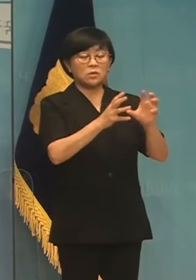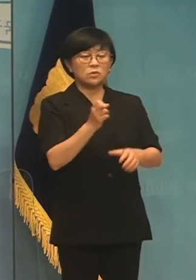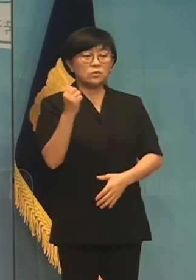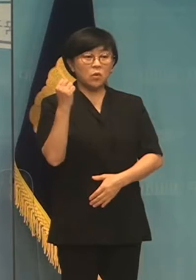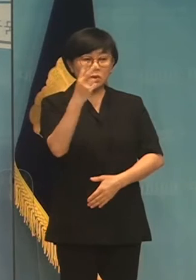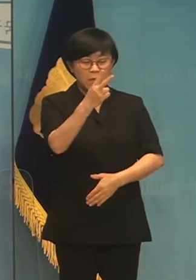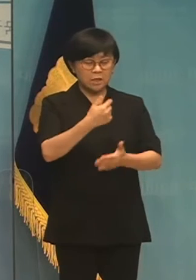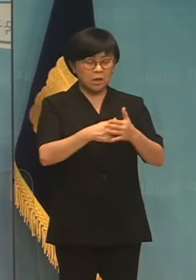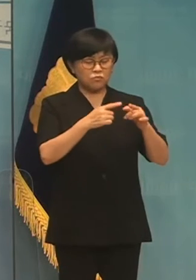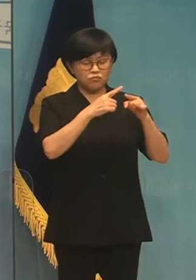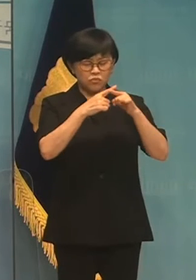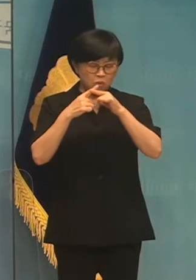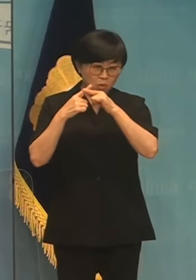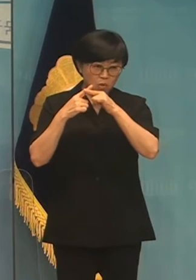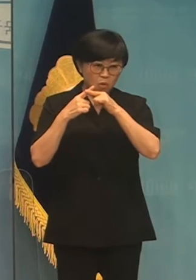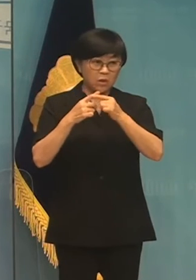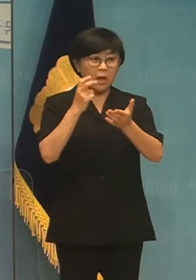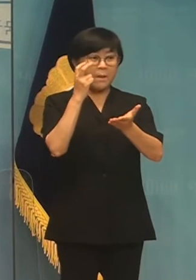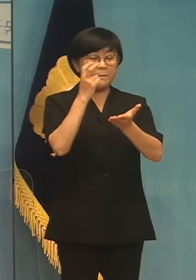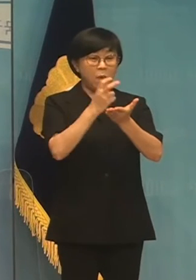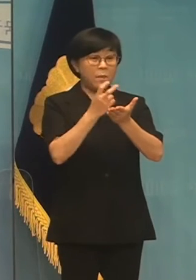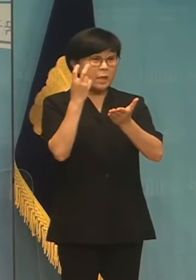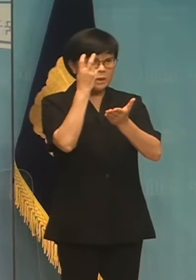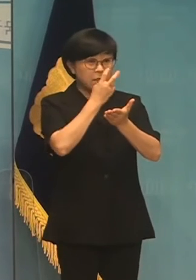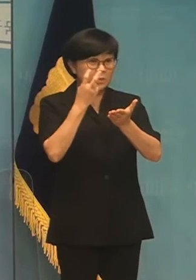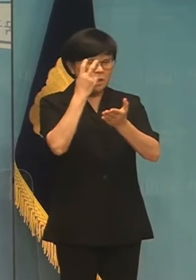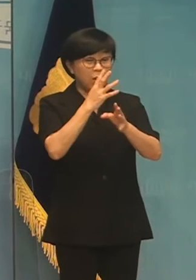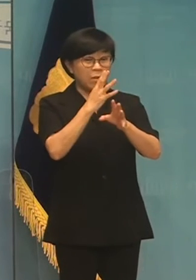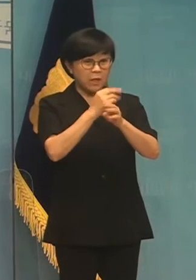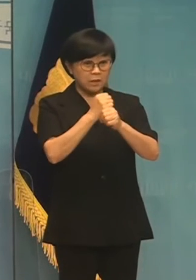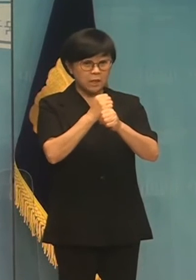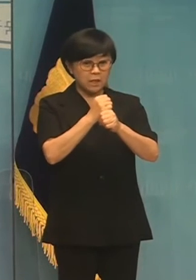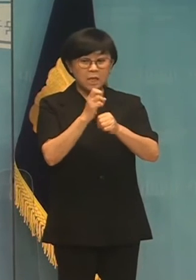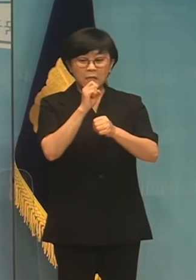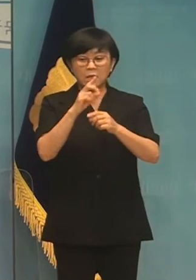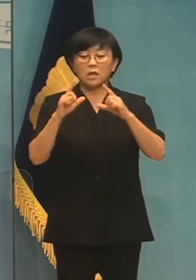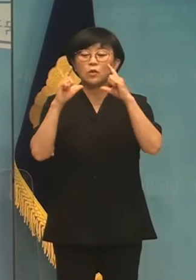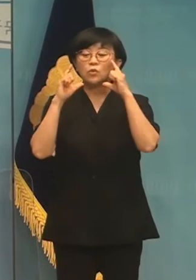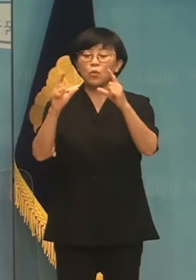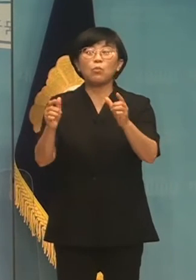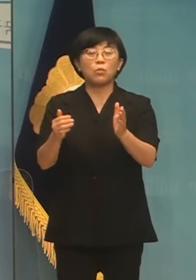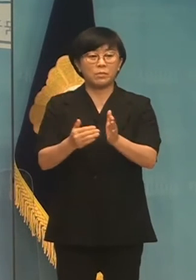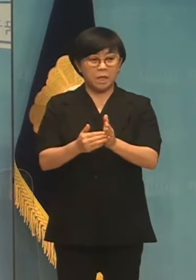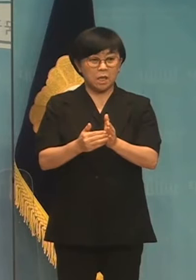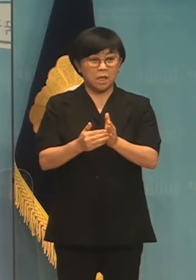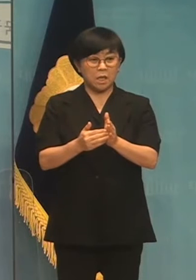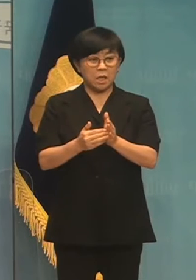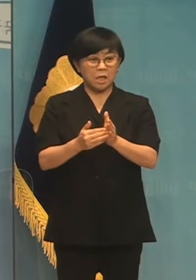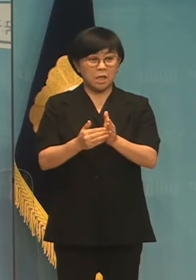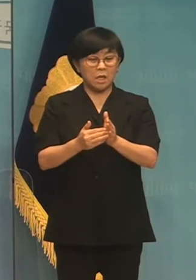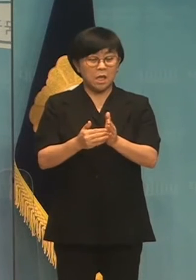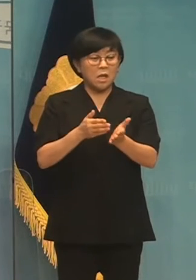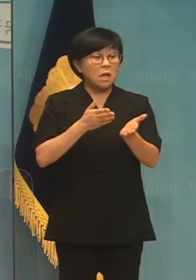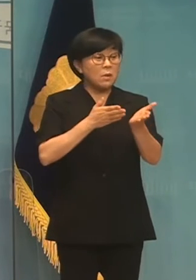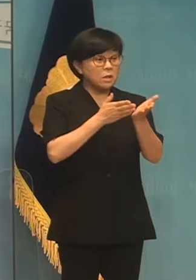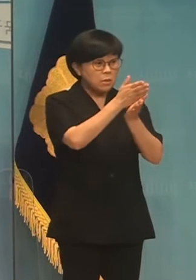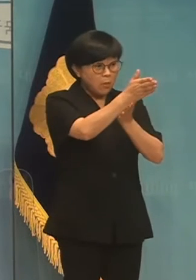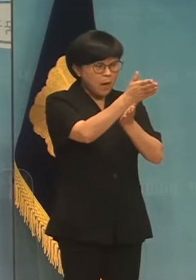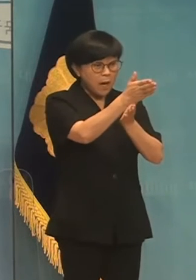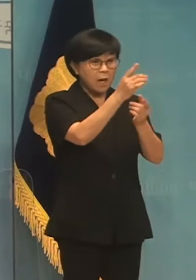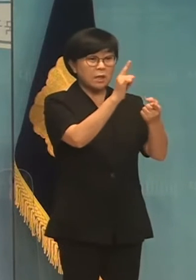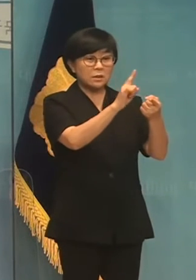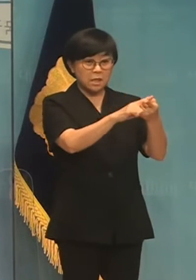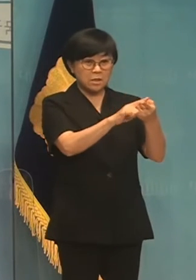망부가 내로 법안심사의 입증을 야당에 통보했습니다. 일방적인 법안철이